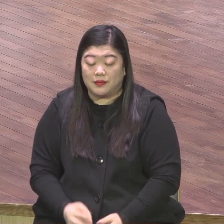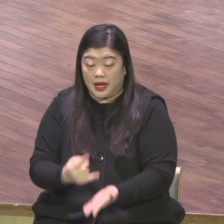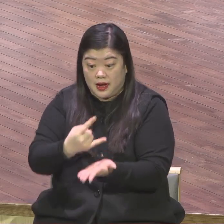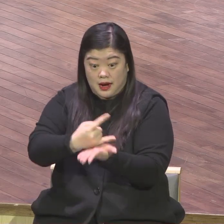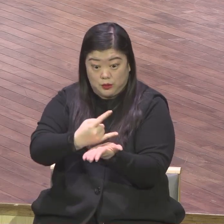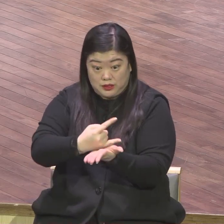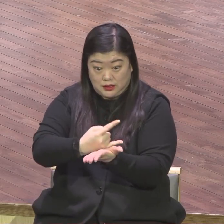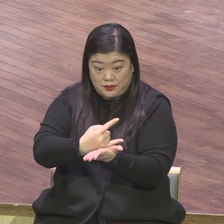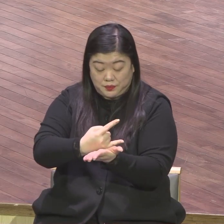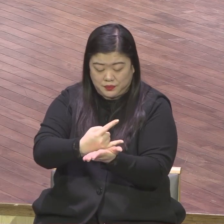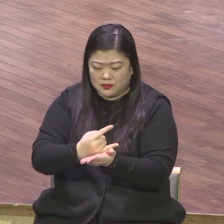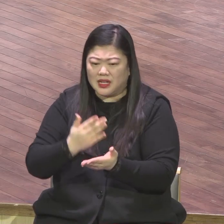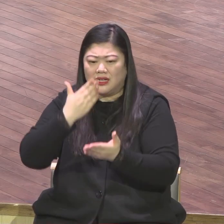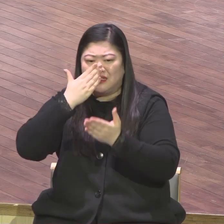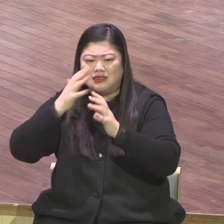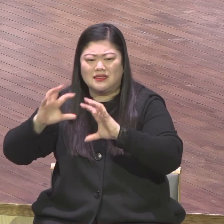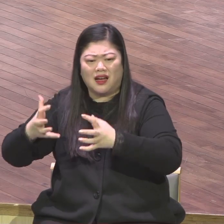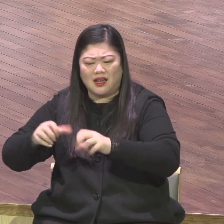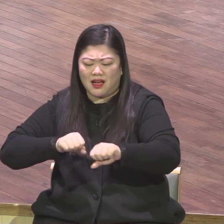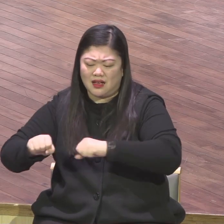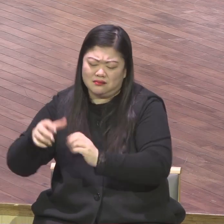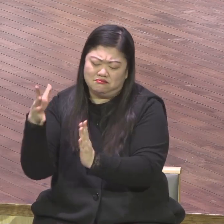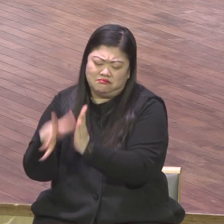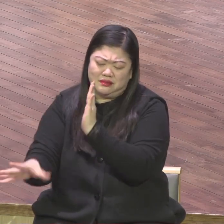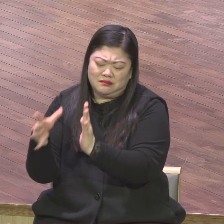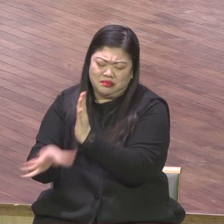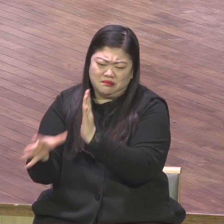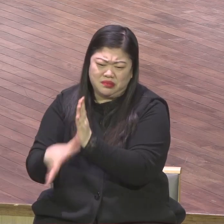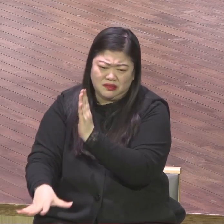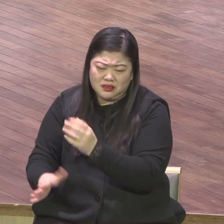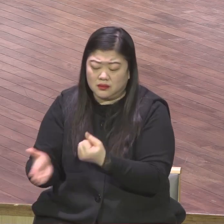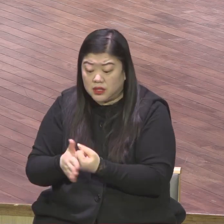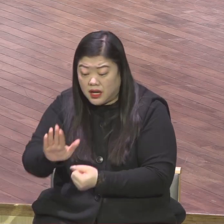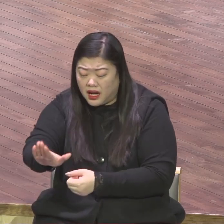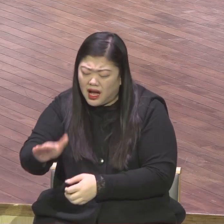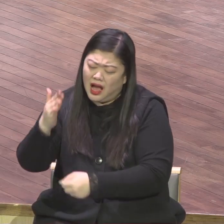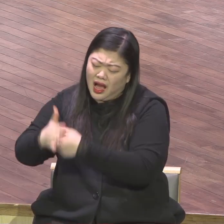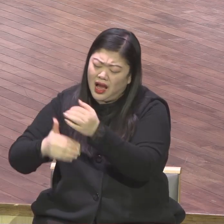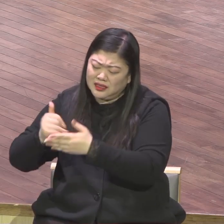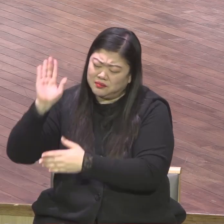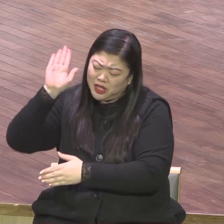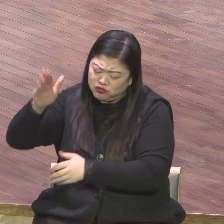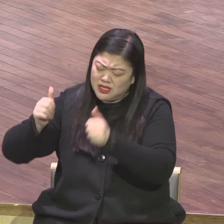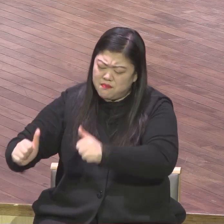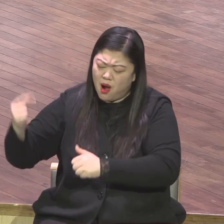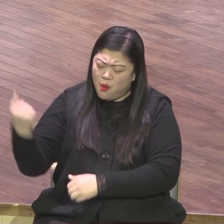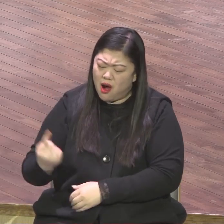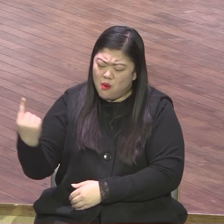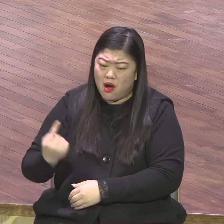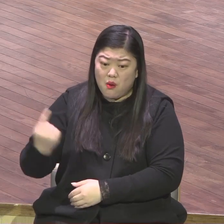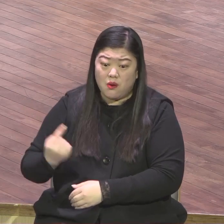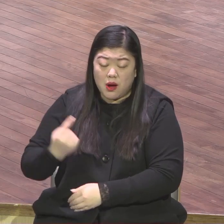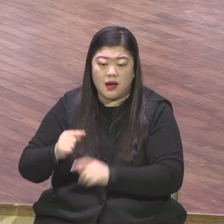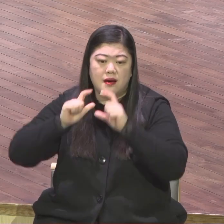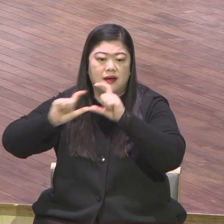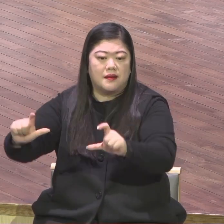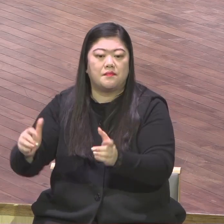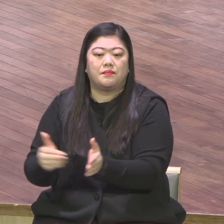그에 따른 하나님의 심판에 대해서 성포했지만 비극적 결말이 아니에요 이스라엘의 이 회복에 대한